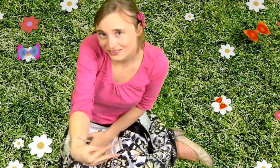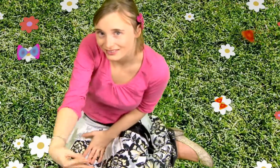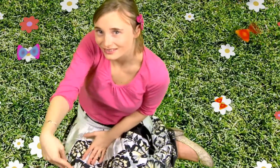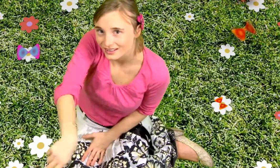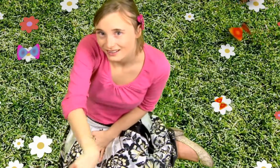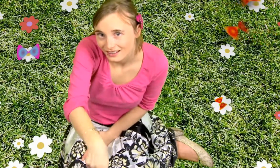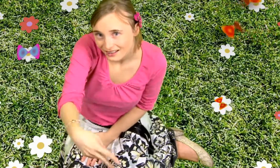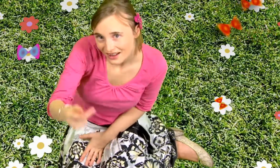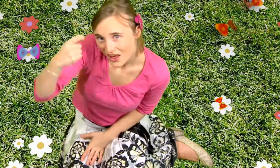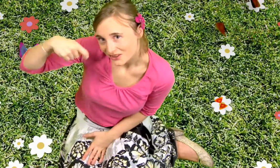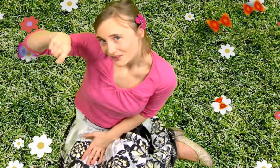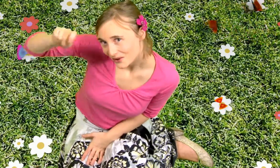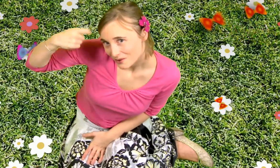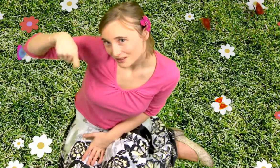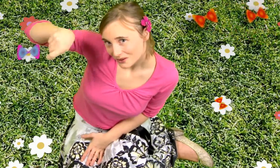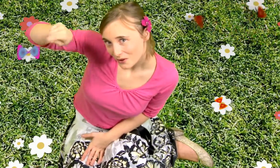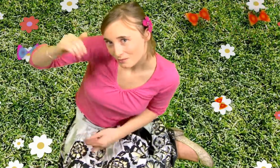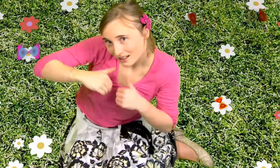Tobi Tobi